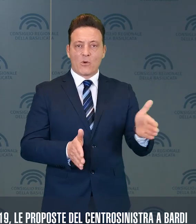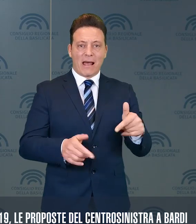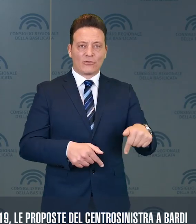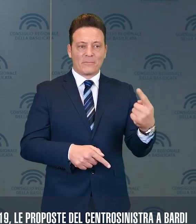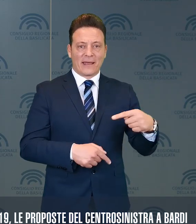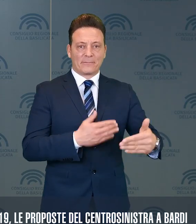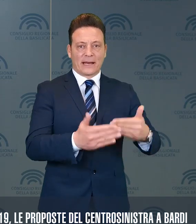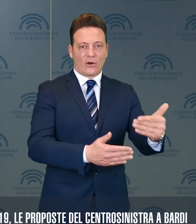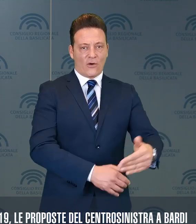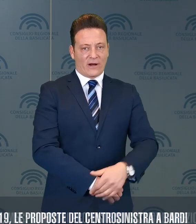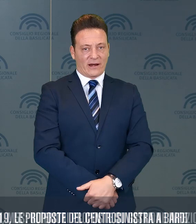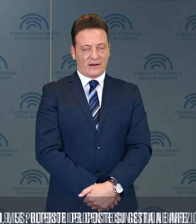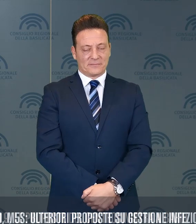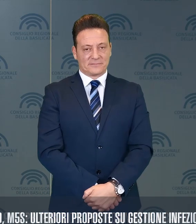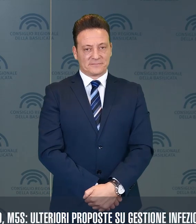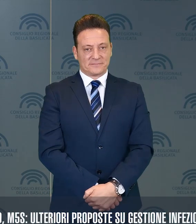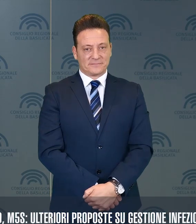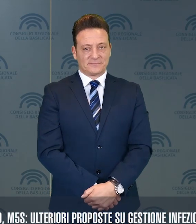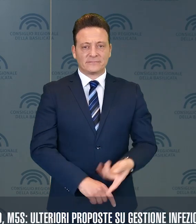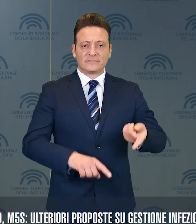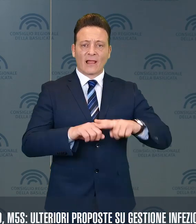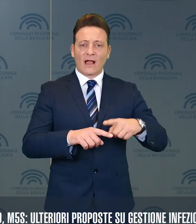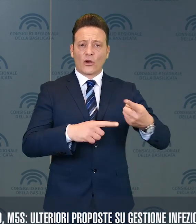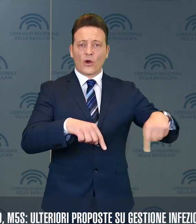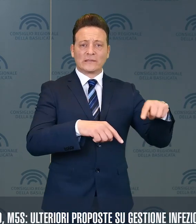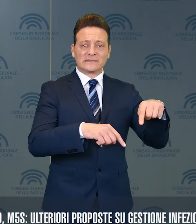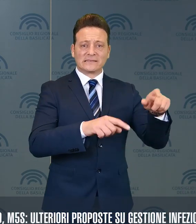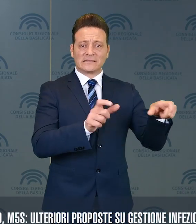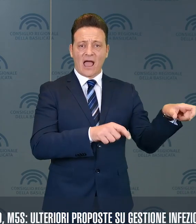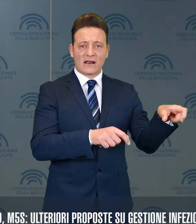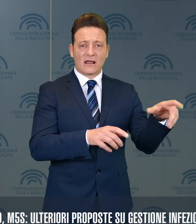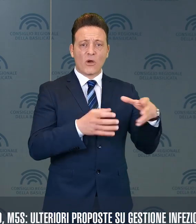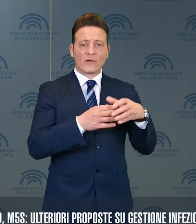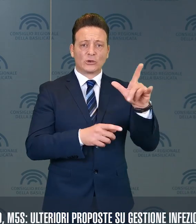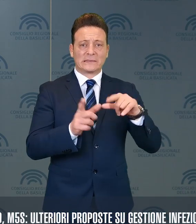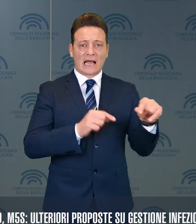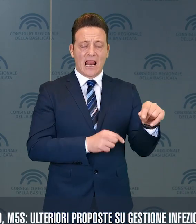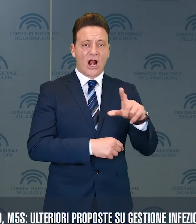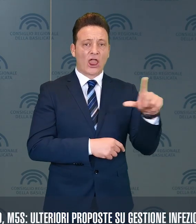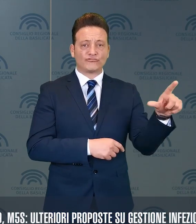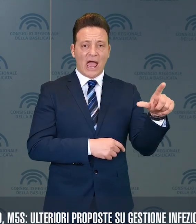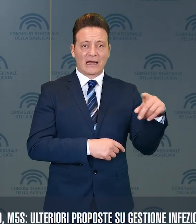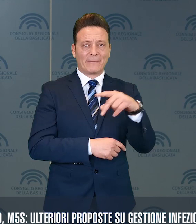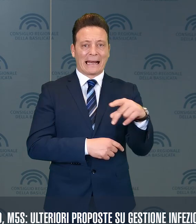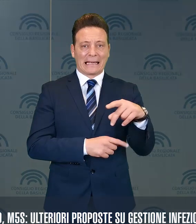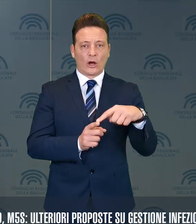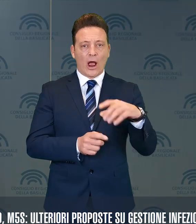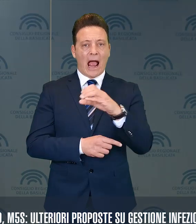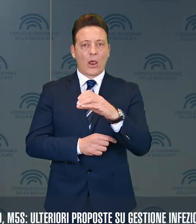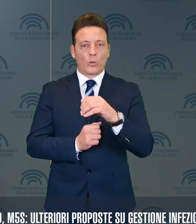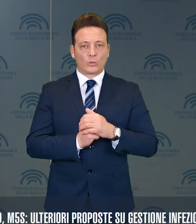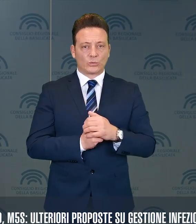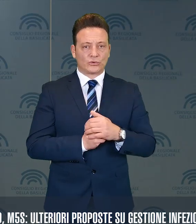percorribili. Anche i consiglieri del Movimento 5 Stelle, Leggeri, Perrino e Carlucci,